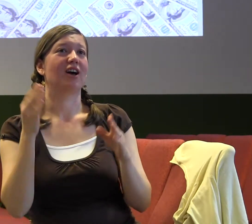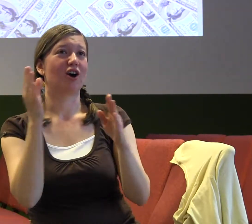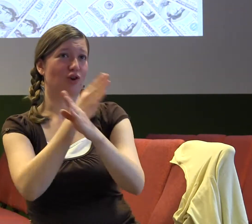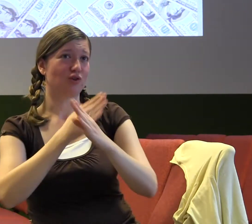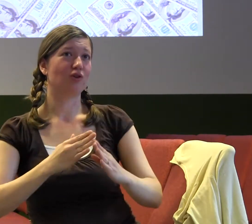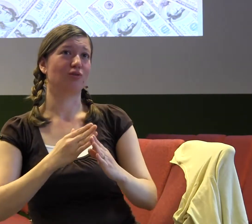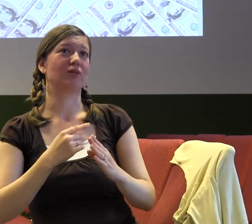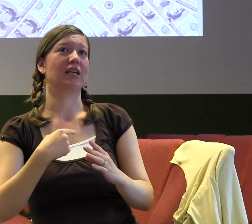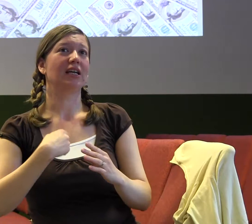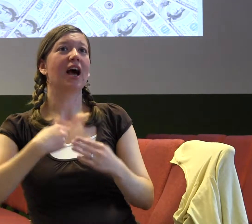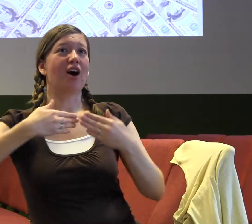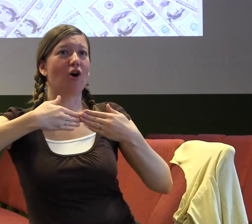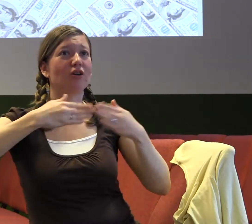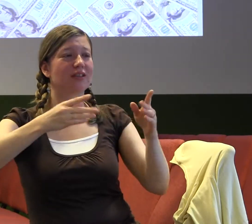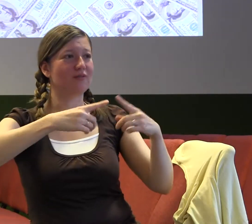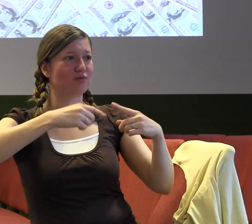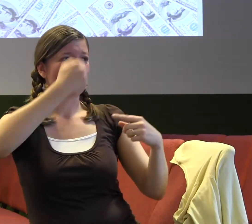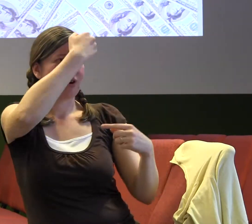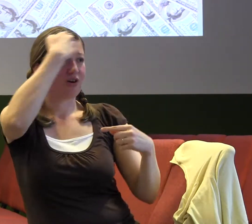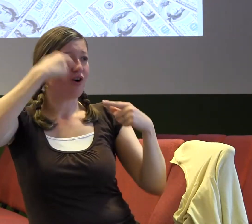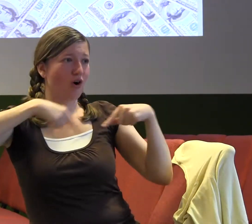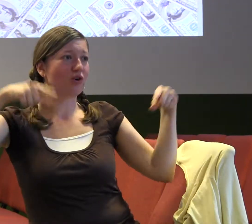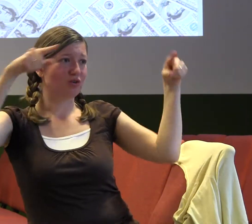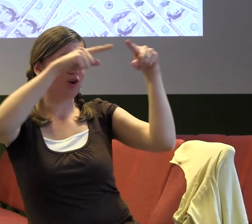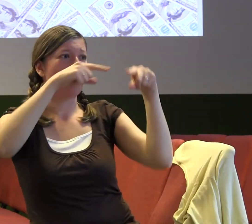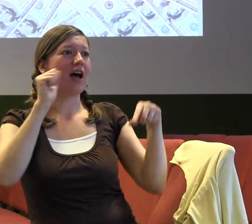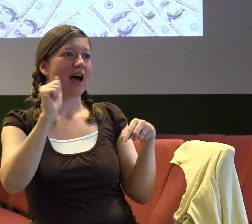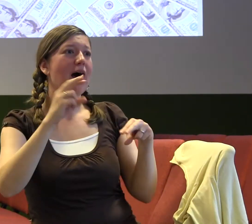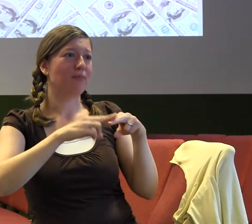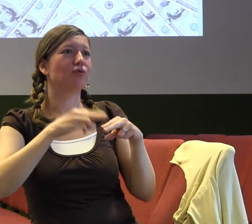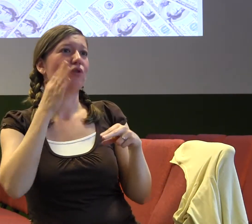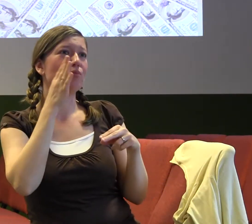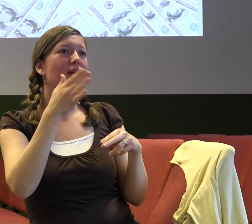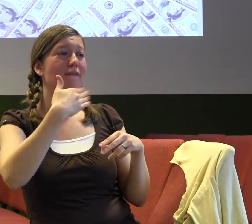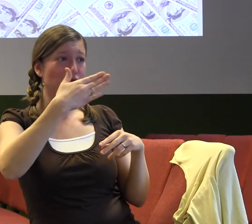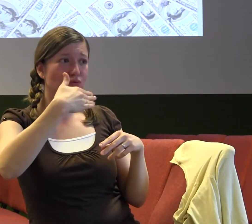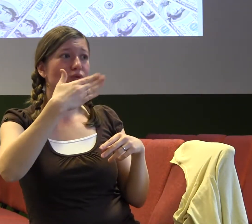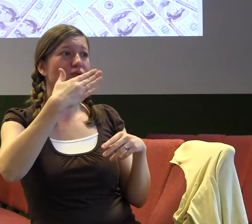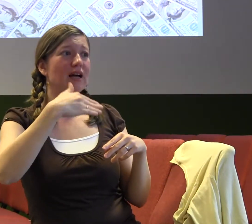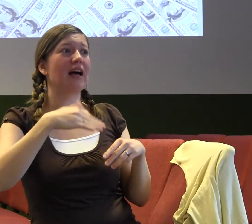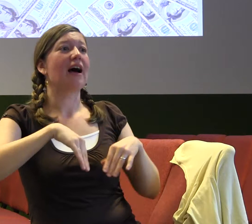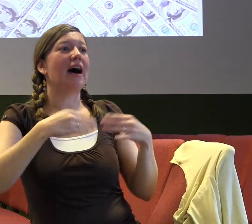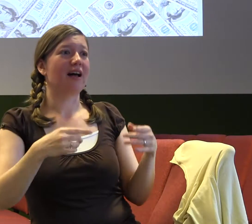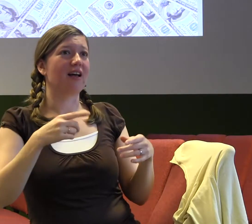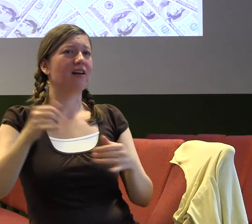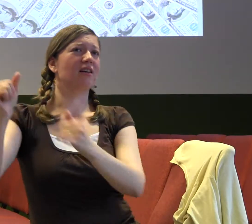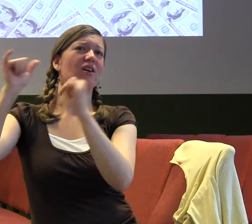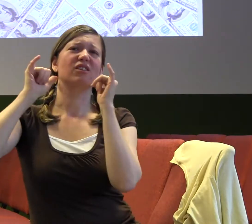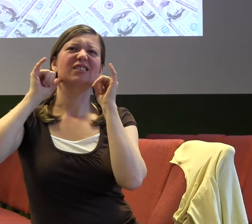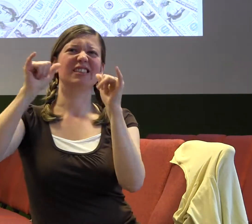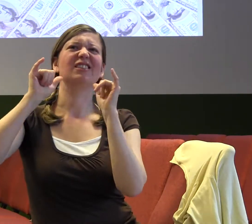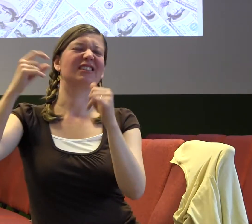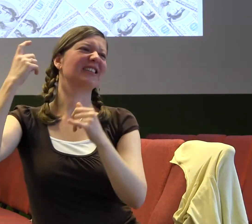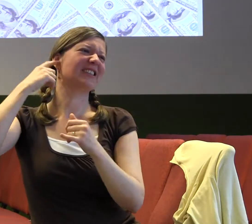Zazdí je kadeřnictví, takže furt slyším hučet fény a mám obavu, jestli oni zazdí na druhé straně,